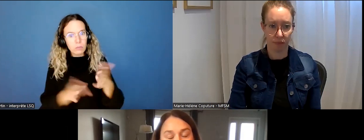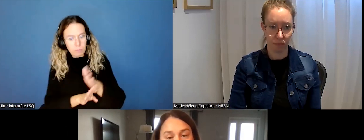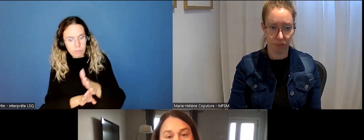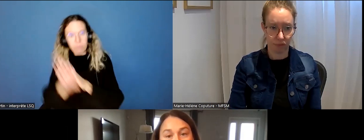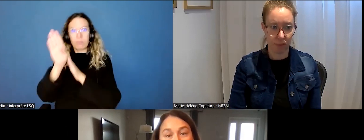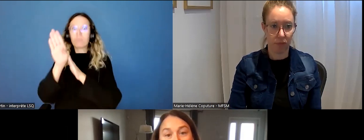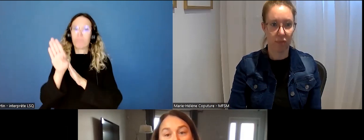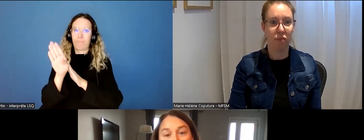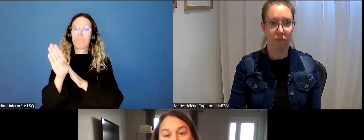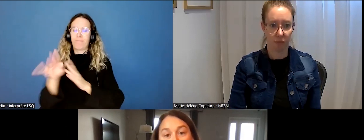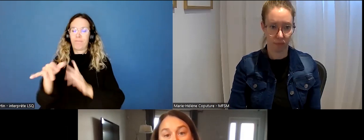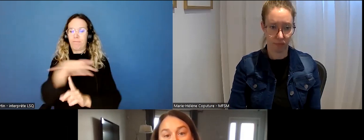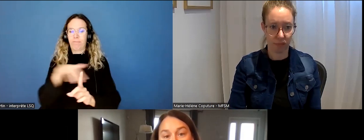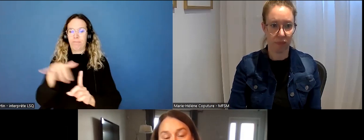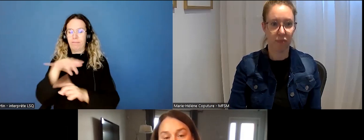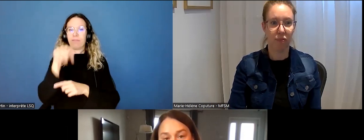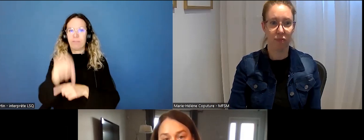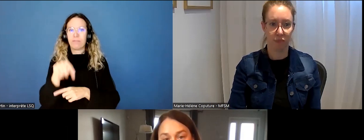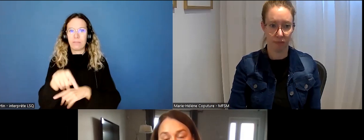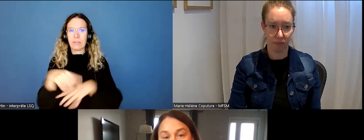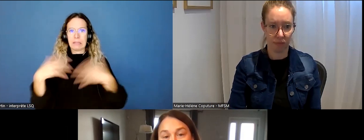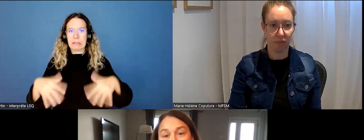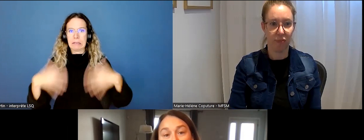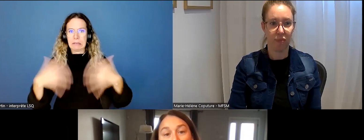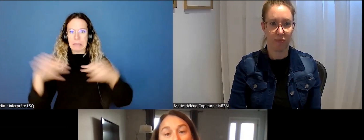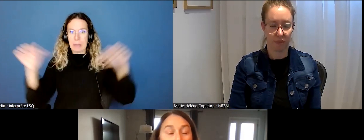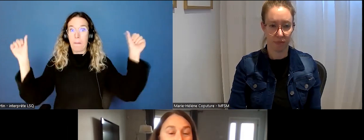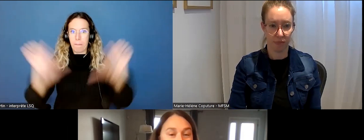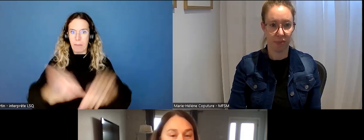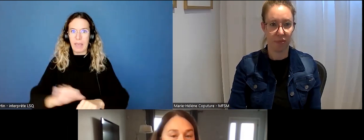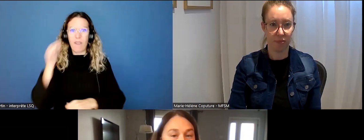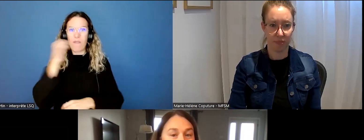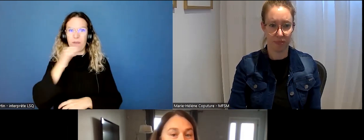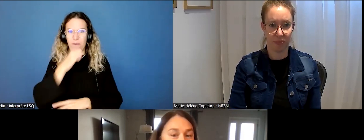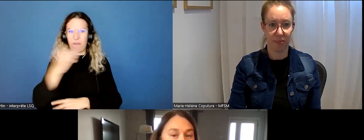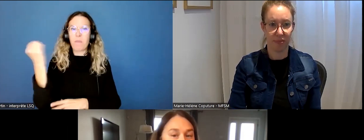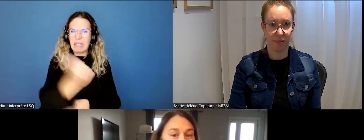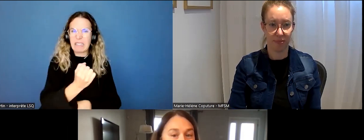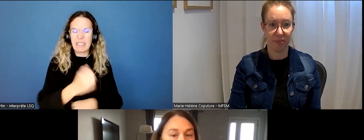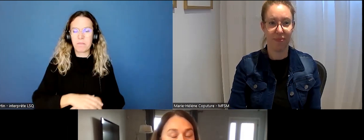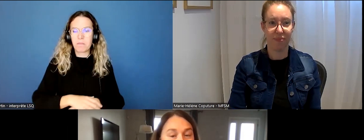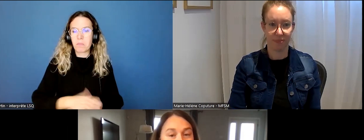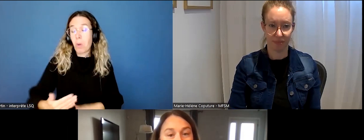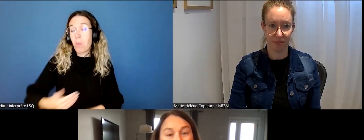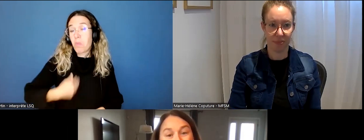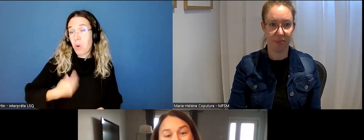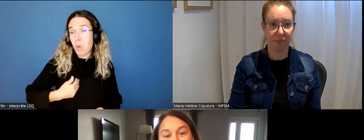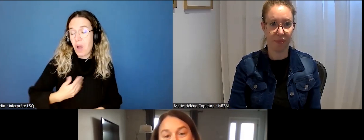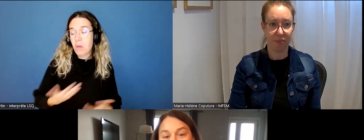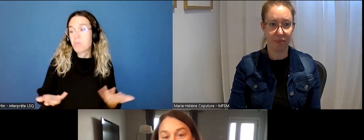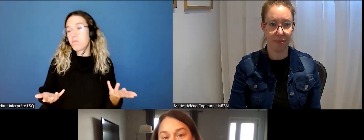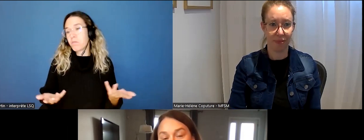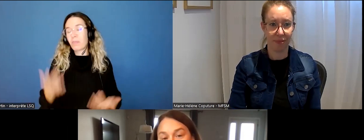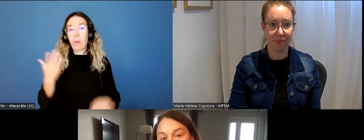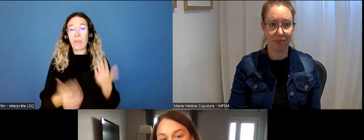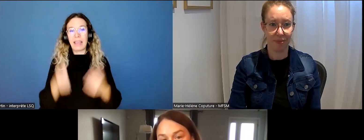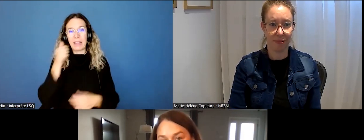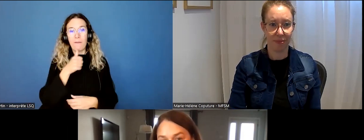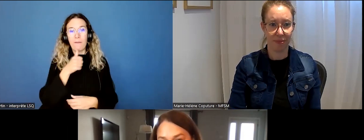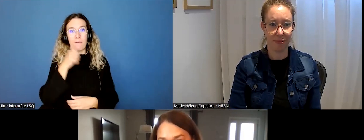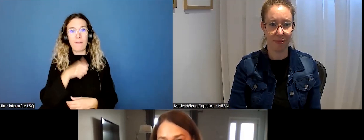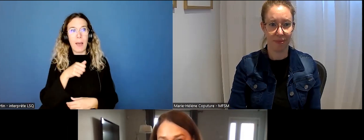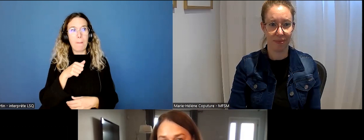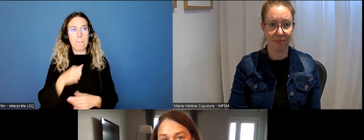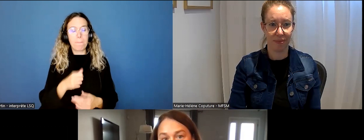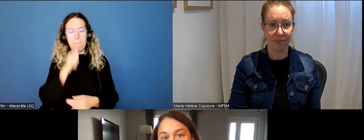eu cette année-là vraiment un grand nombre de féminicides, peut-être parce qu'il y a beaucoup de femmes qui ont attendu avant de se